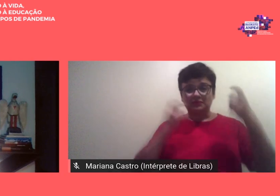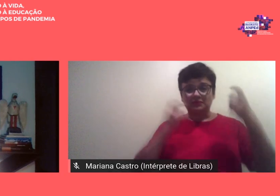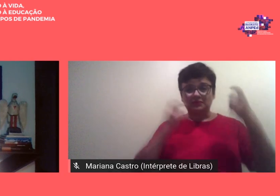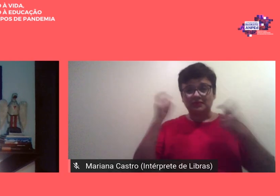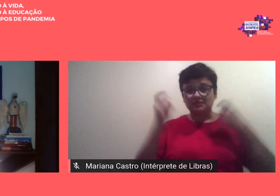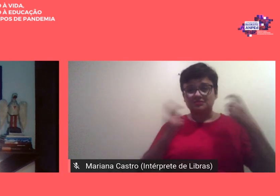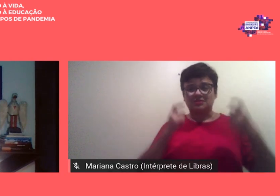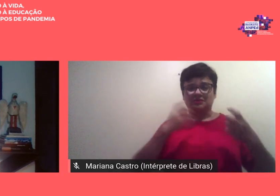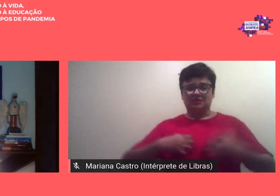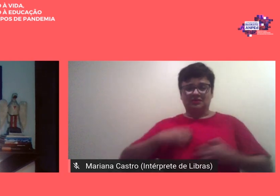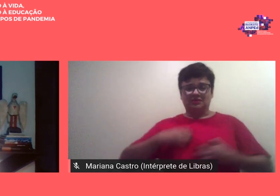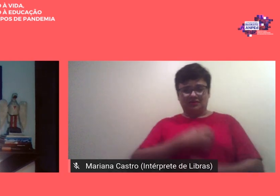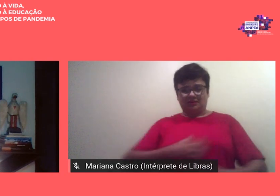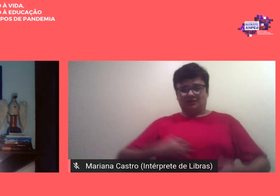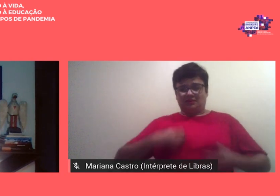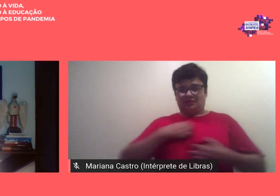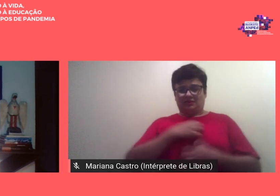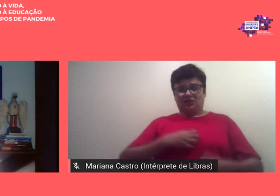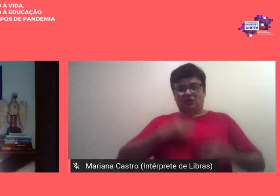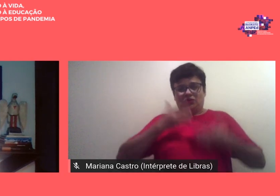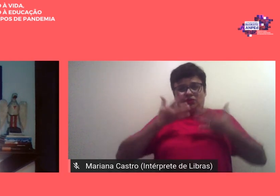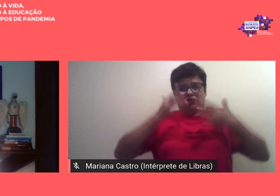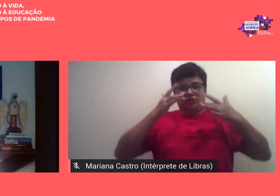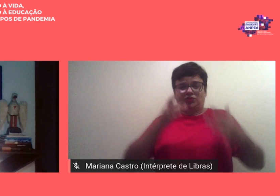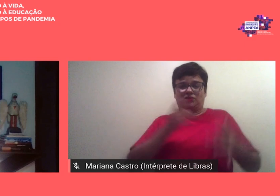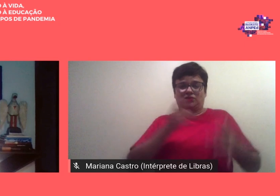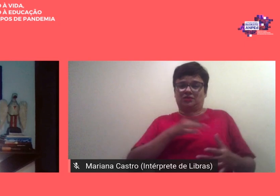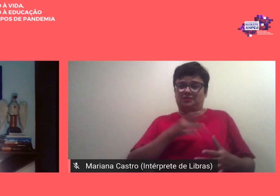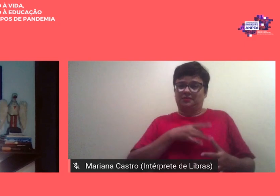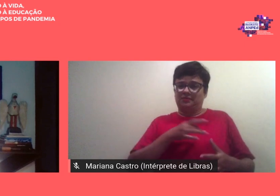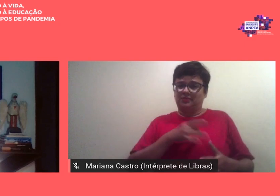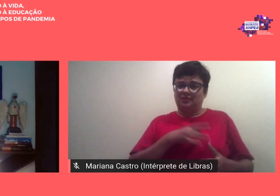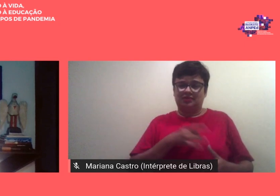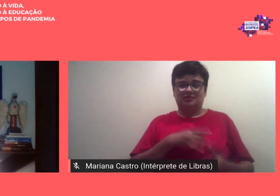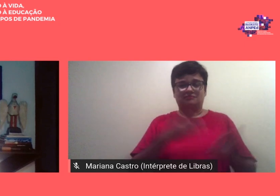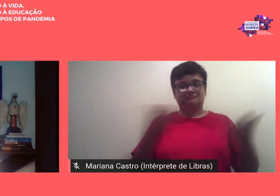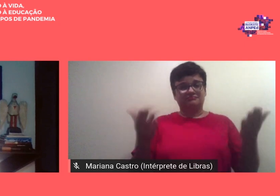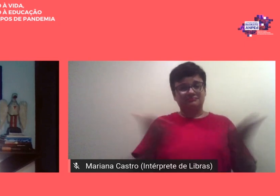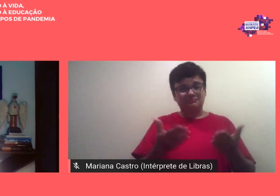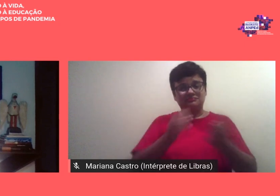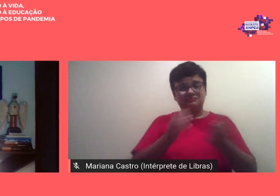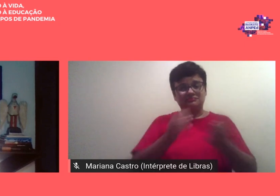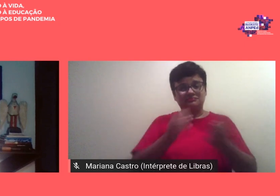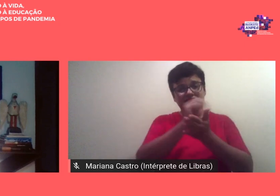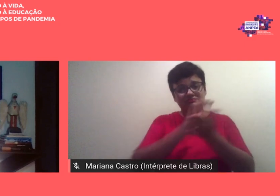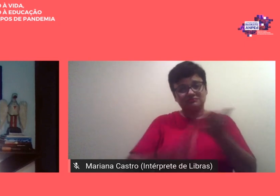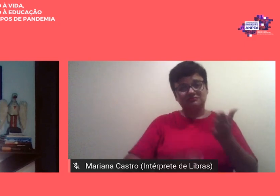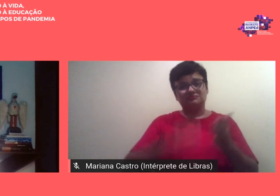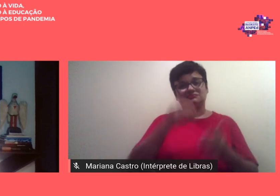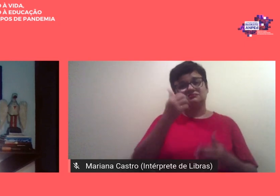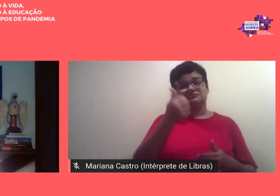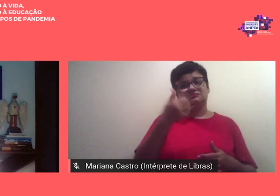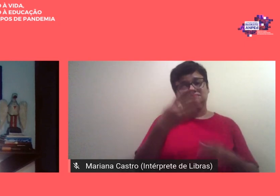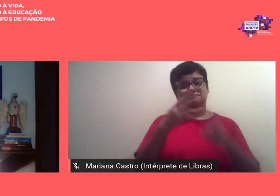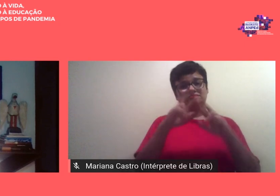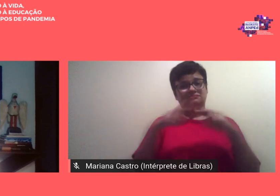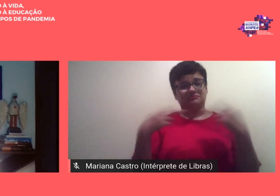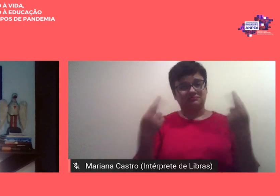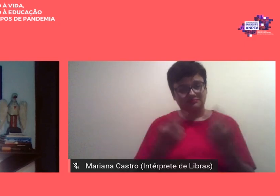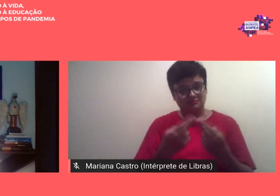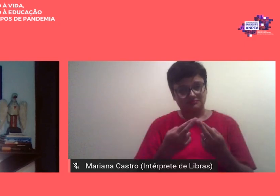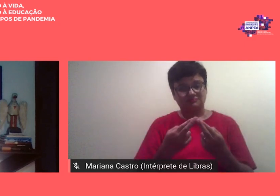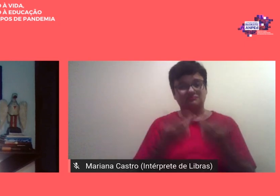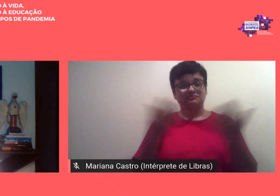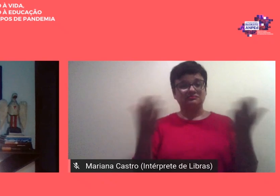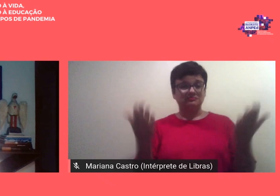angústias e medos expressos em meias atividades profícuas nessa 14ª reunião regional tem